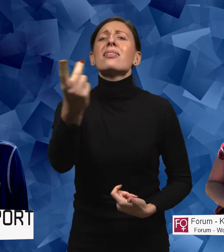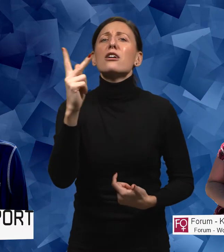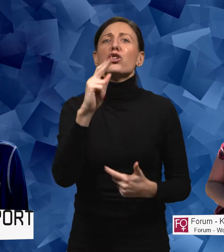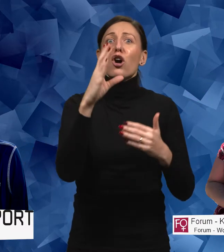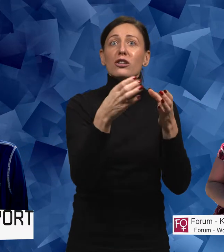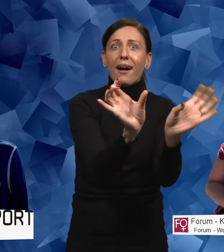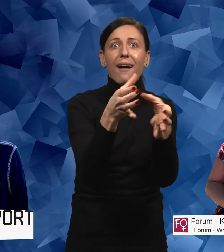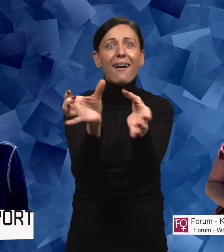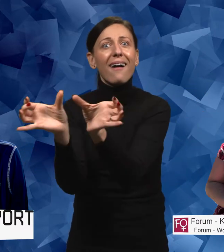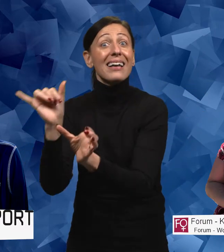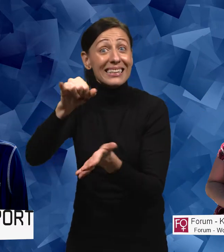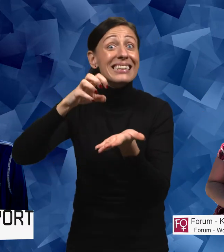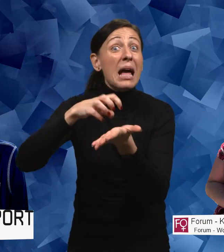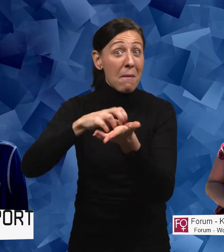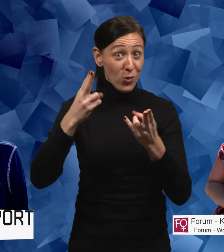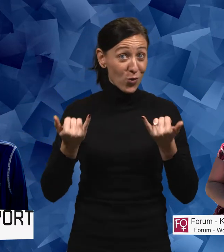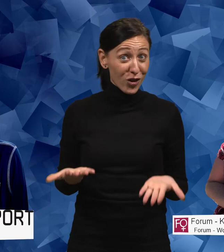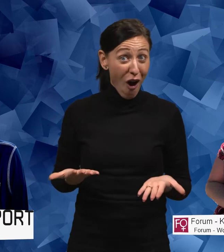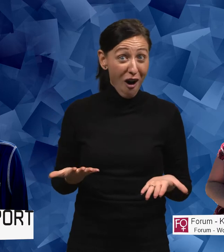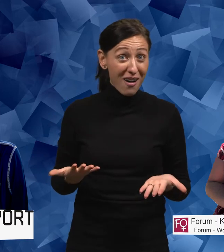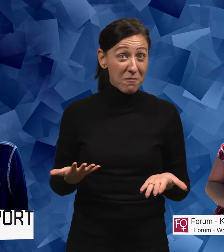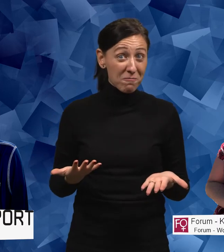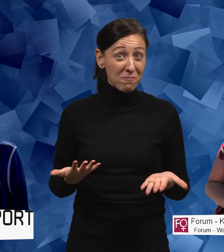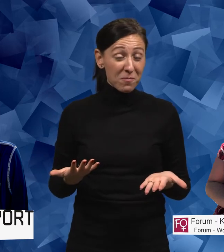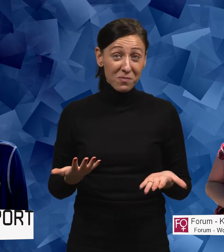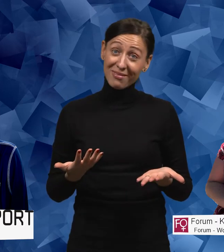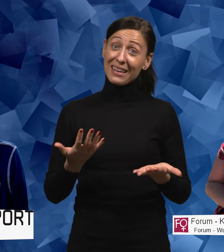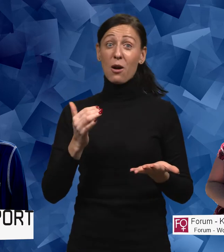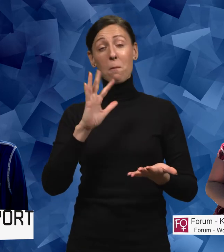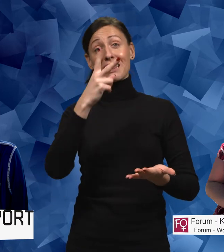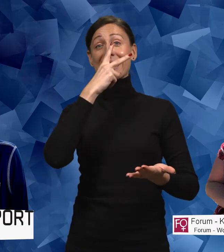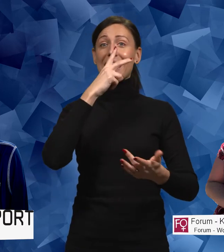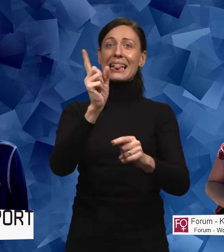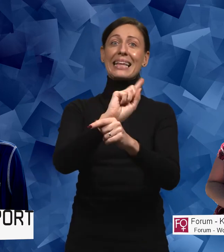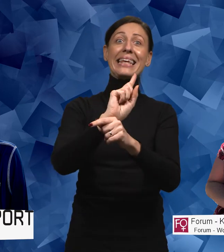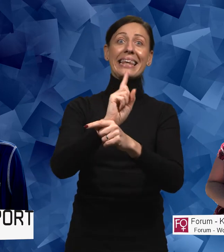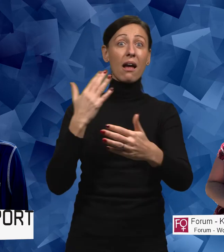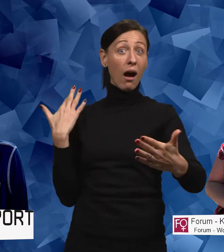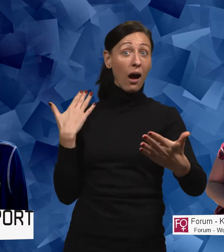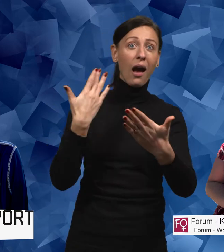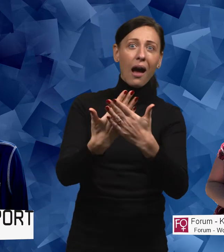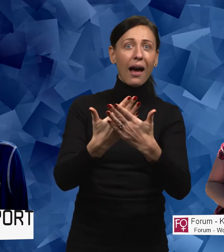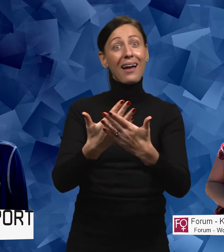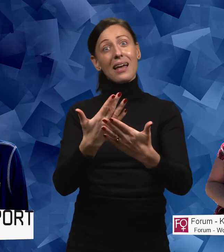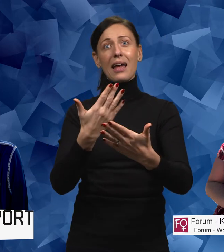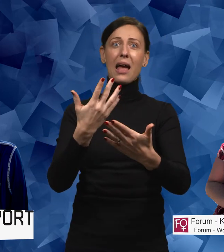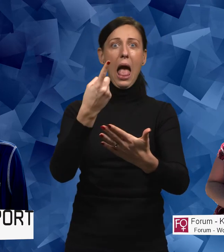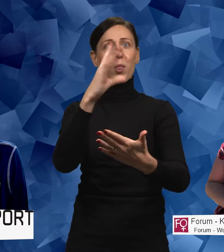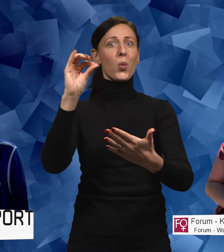könsskillnader vi har i samhället. Och det kan ju tyckas lång tid, men samtidigt är ju hundra år inte så